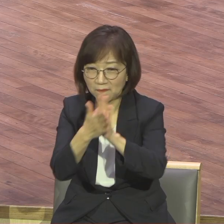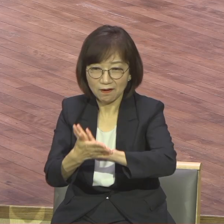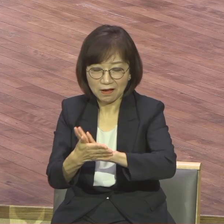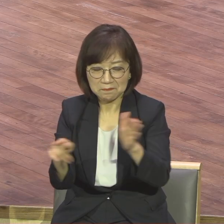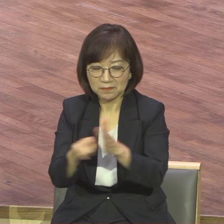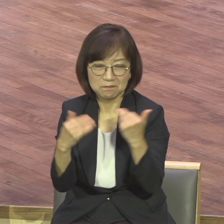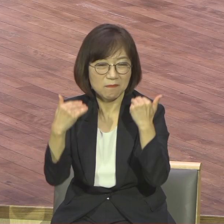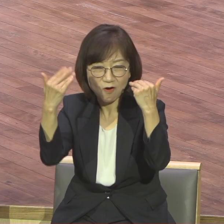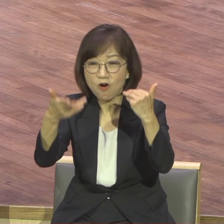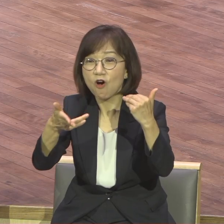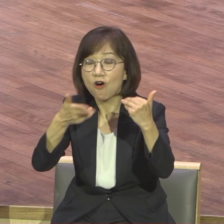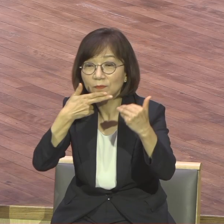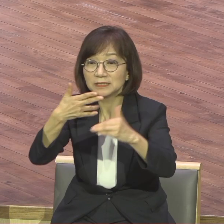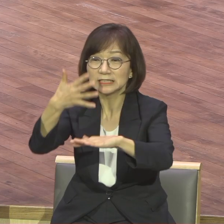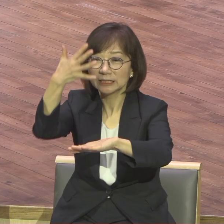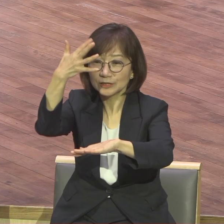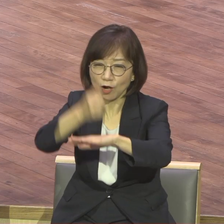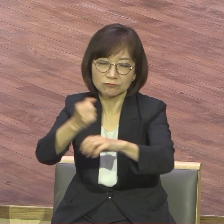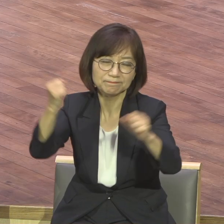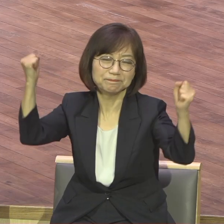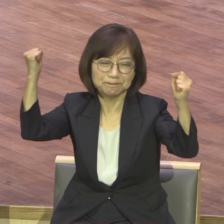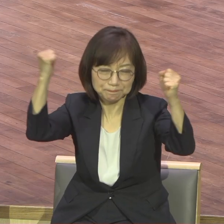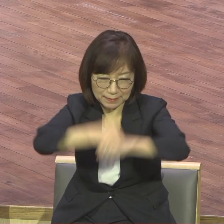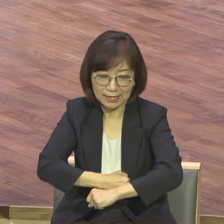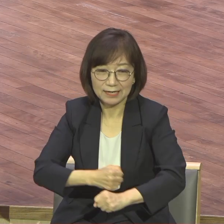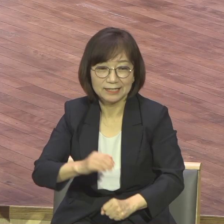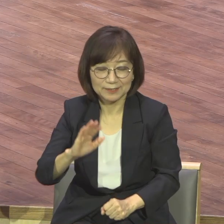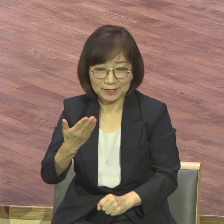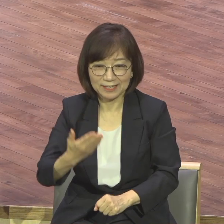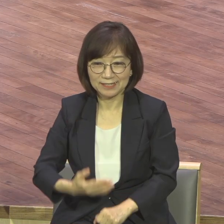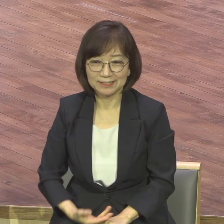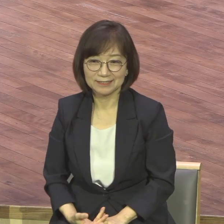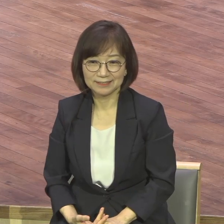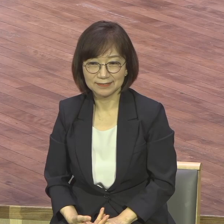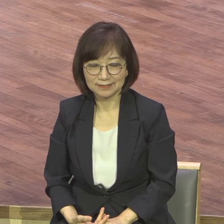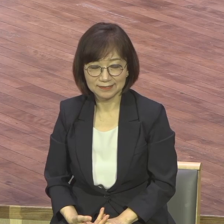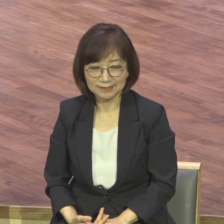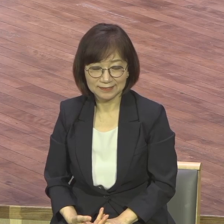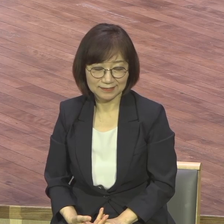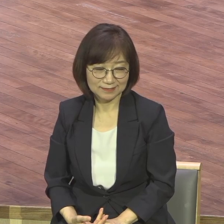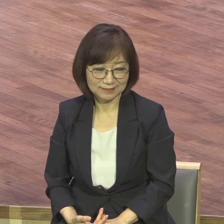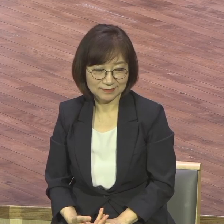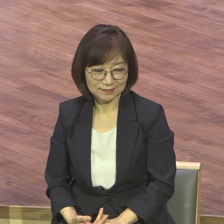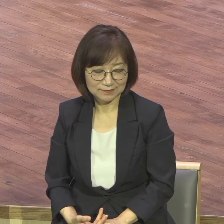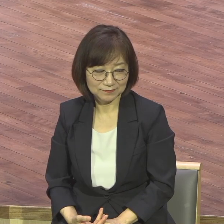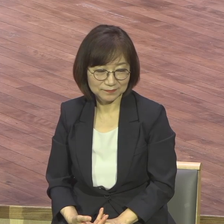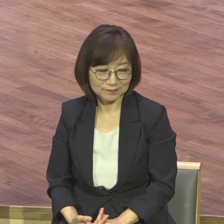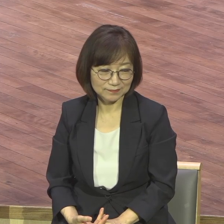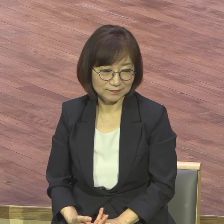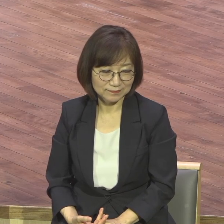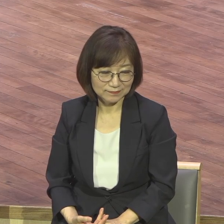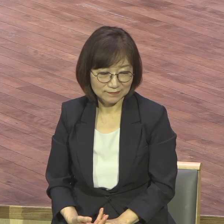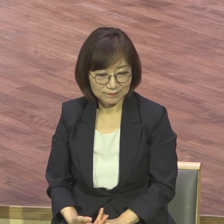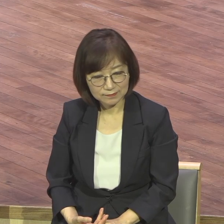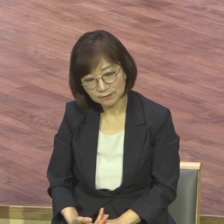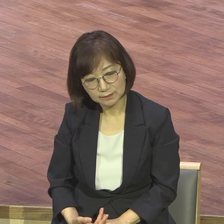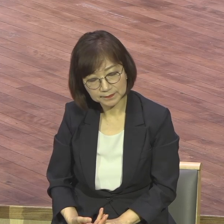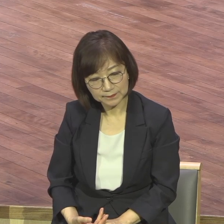결국은 폐망의 폐망 나 중심 우리가 속지 말아야 돼요 사단이요